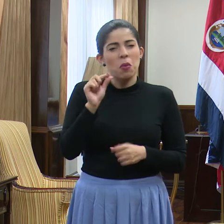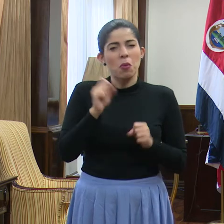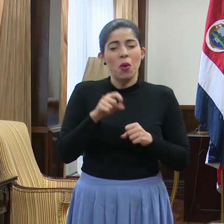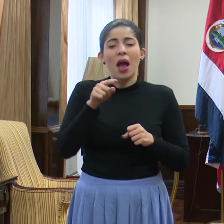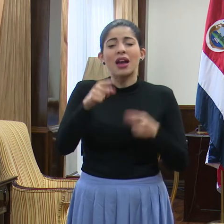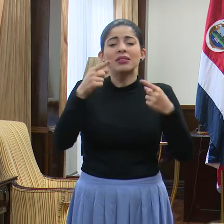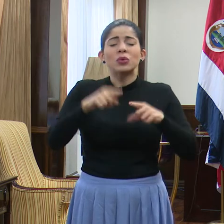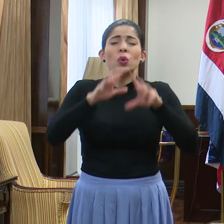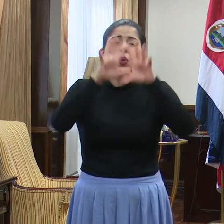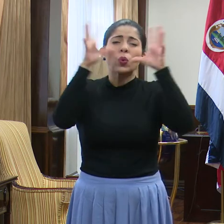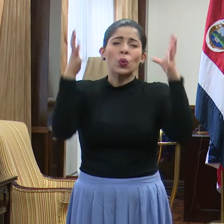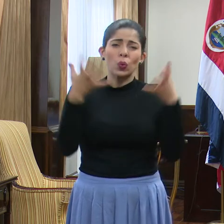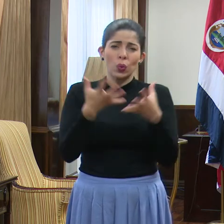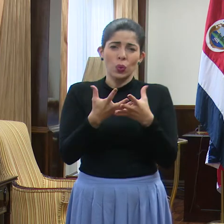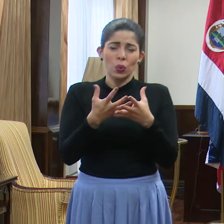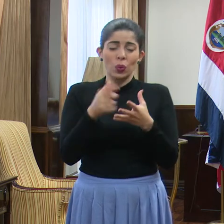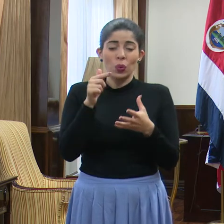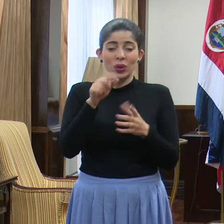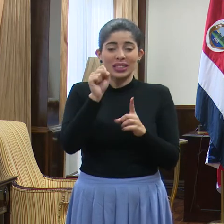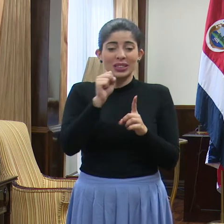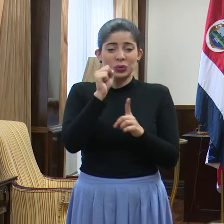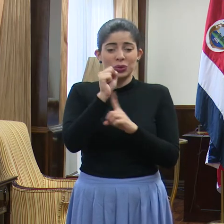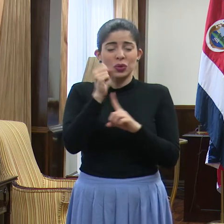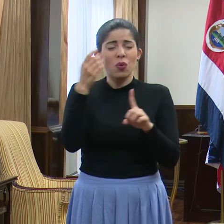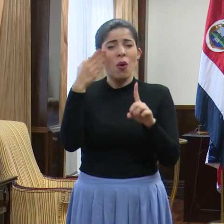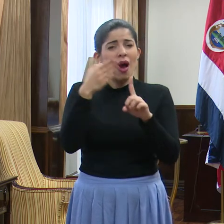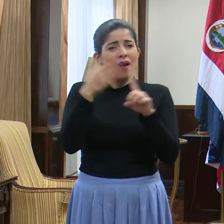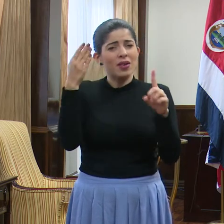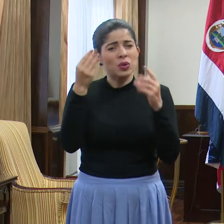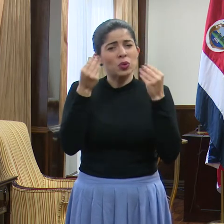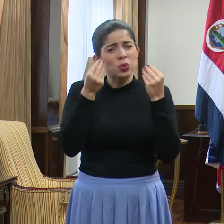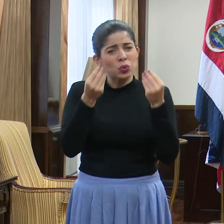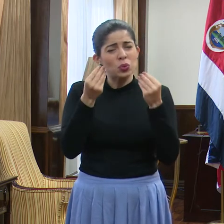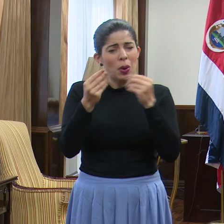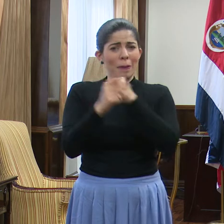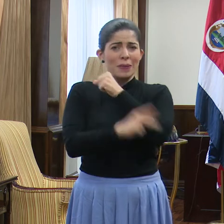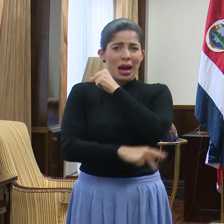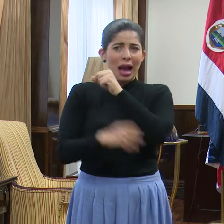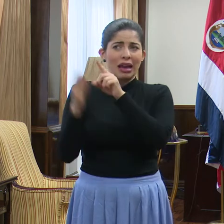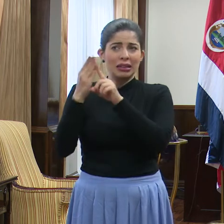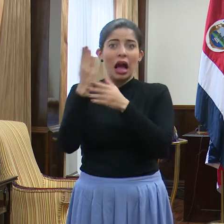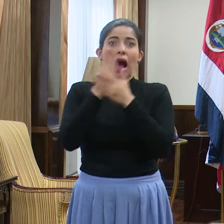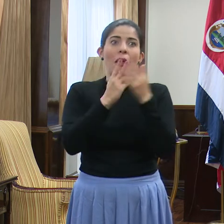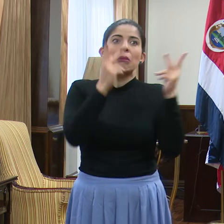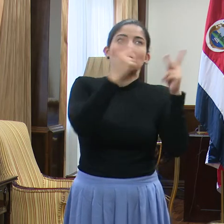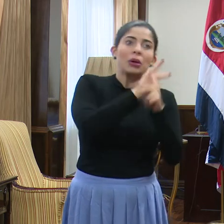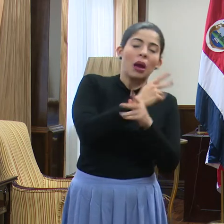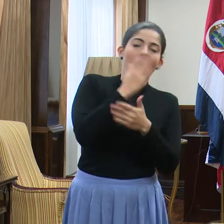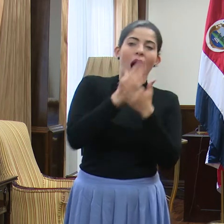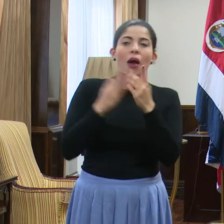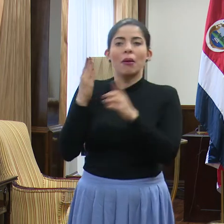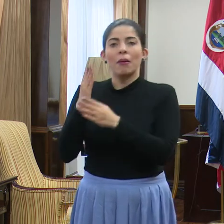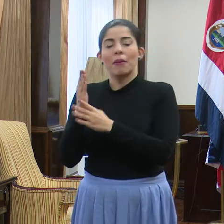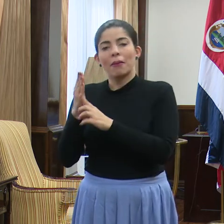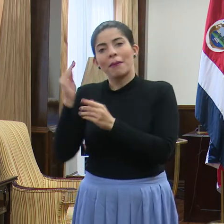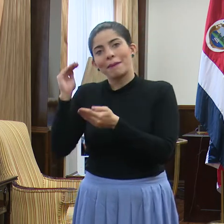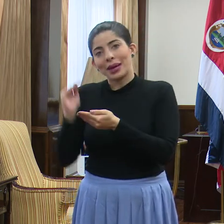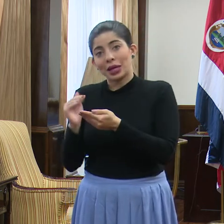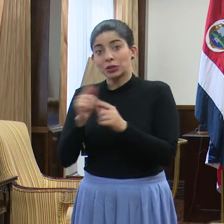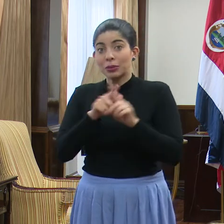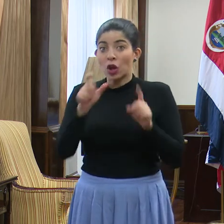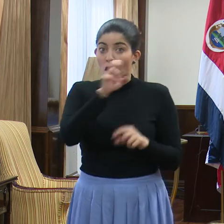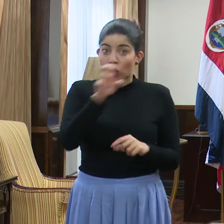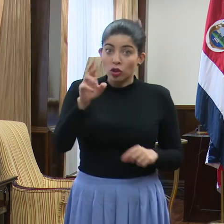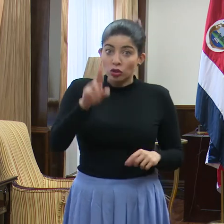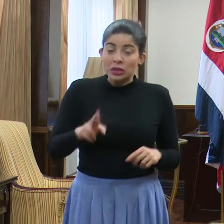mundial. Este es un fenómeno que está afectando a muchos países, a algunos más, a algunos menos. Pero Costa Rica